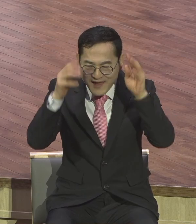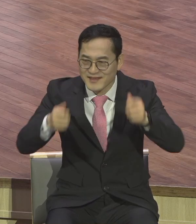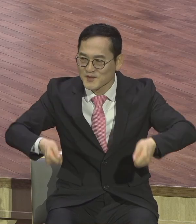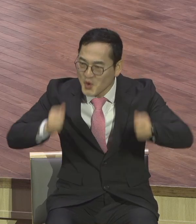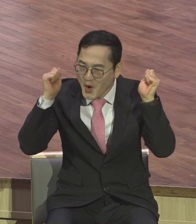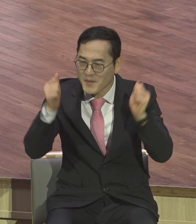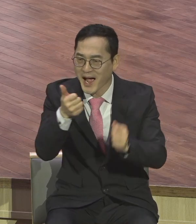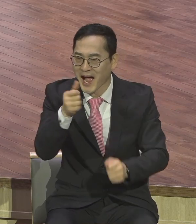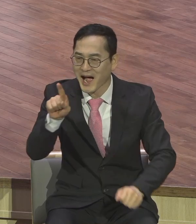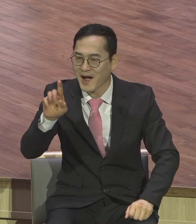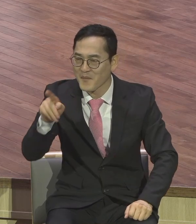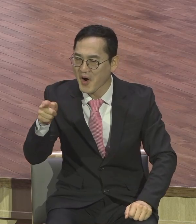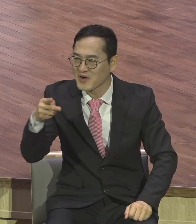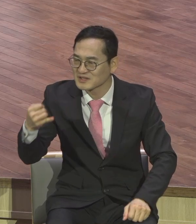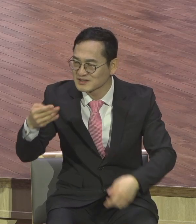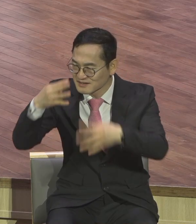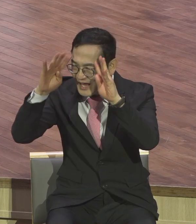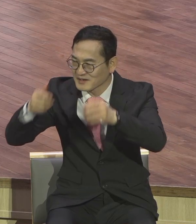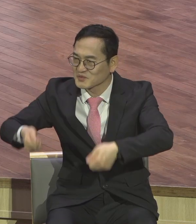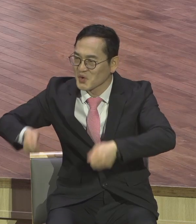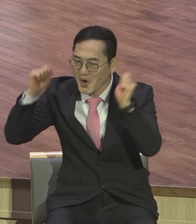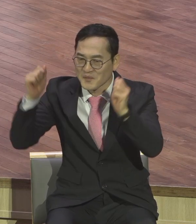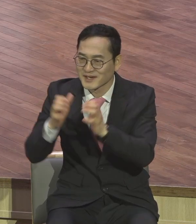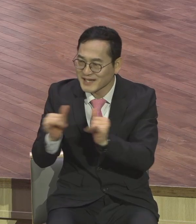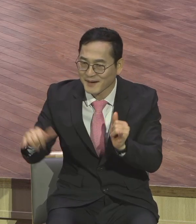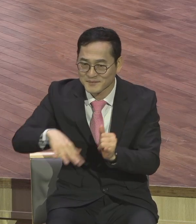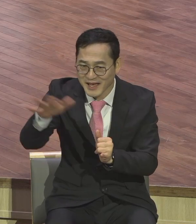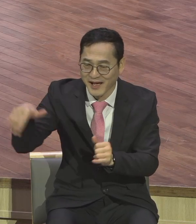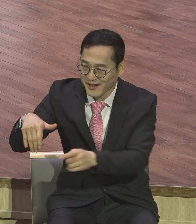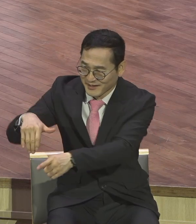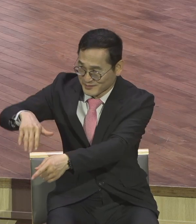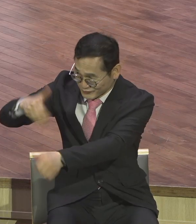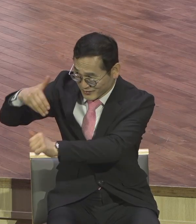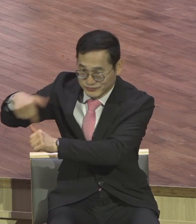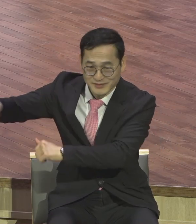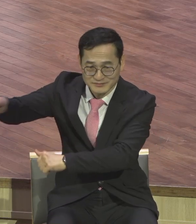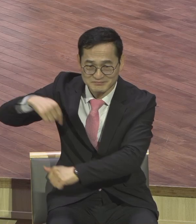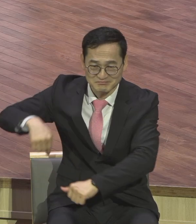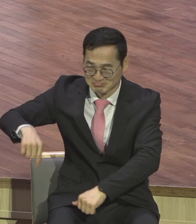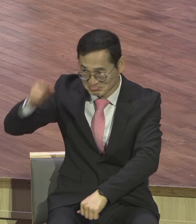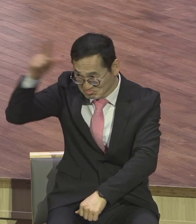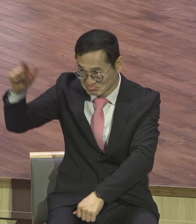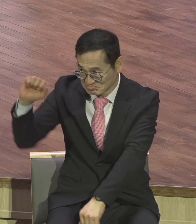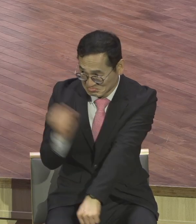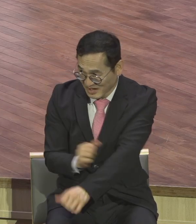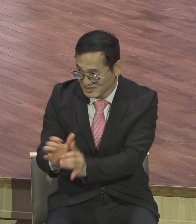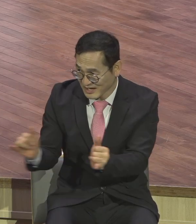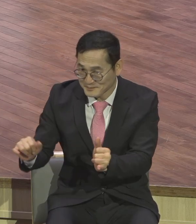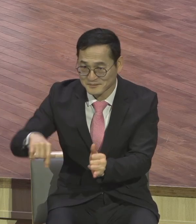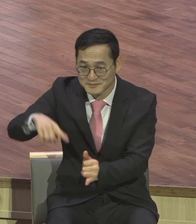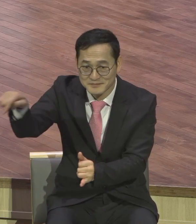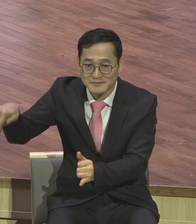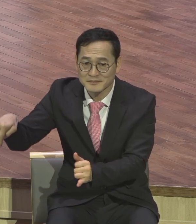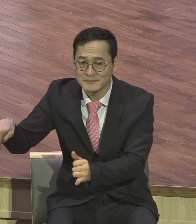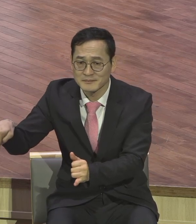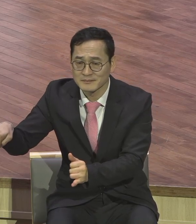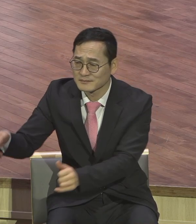역시 다르구나 그럼 하나님 어디 갔습니까 그리토의 영광 어디로 살았습니까 지가 다